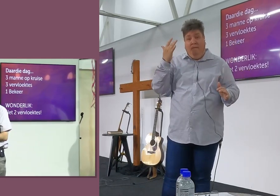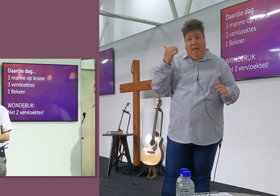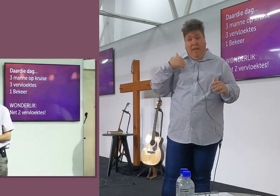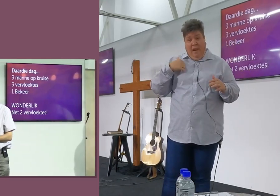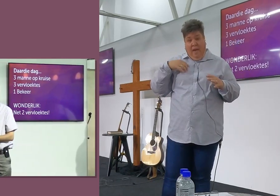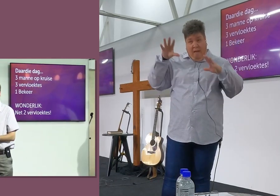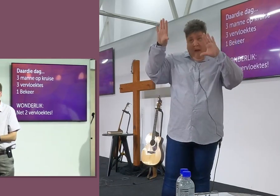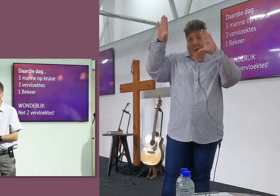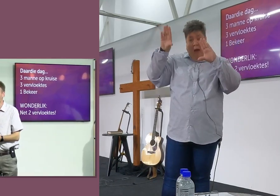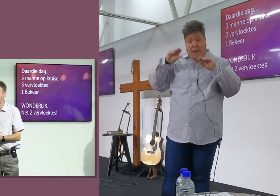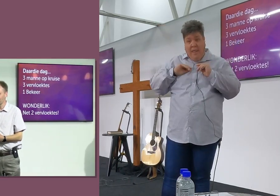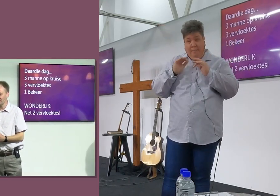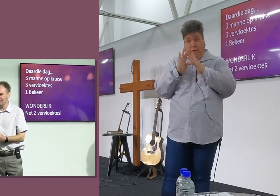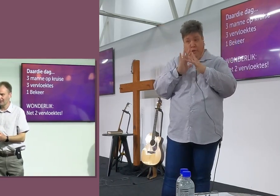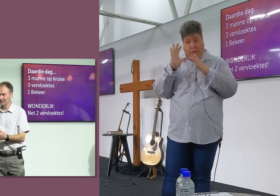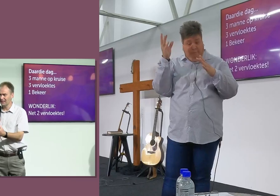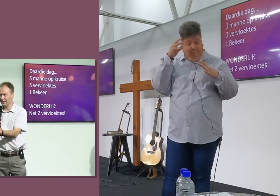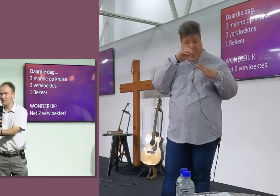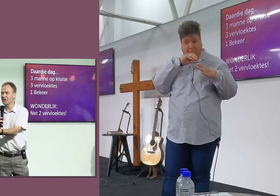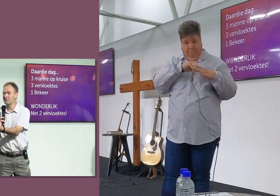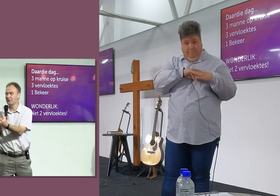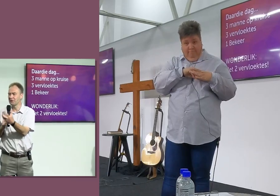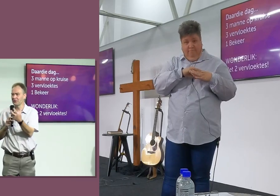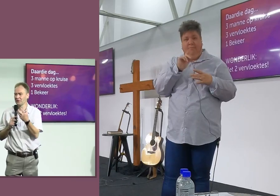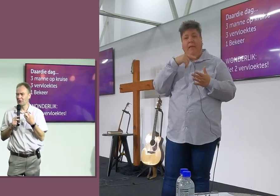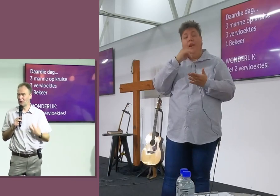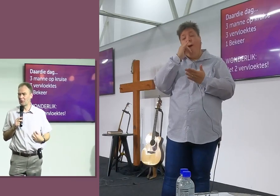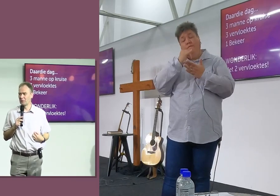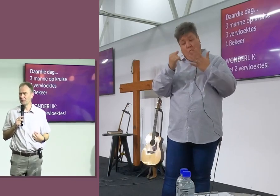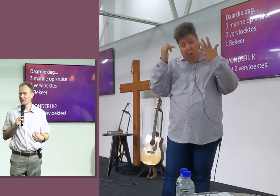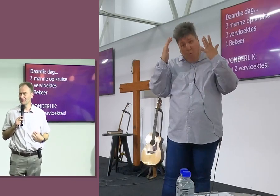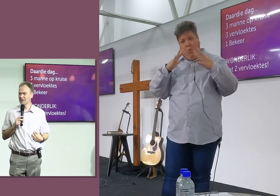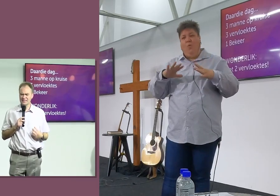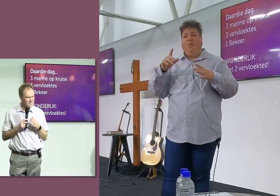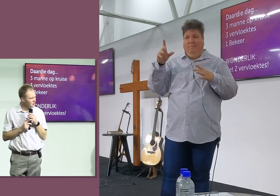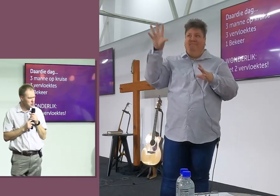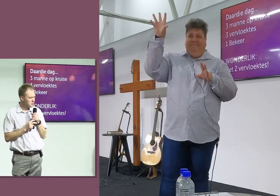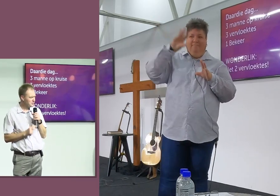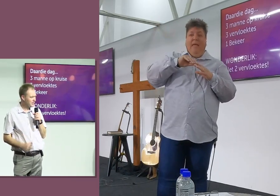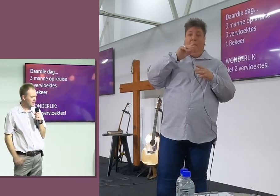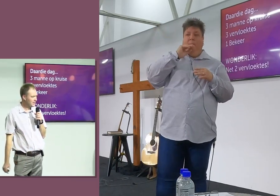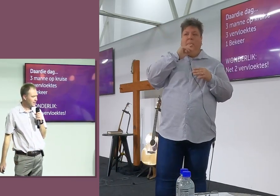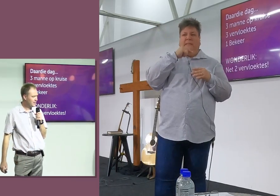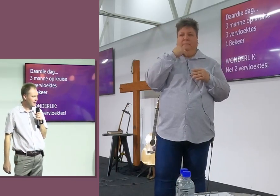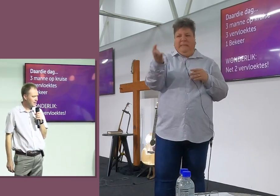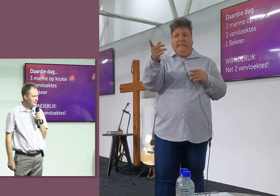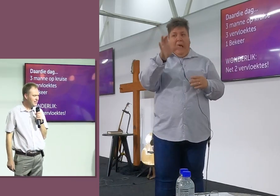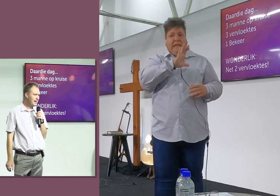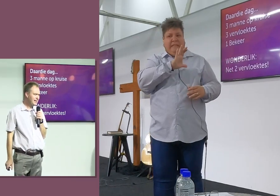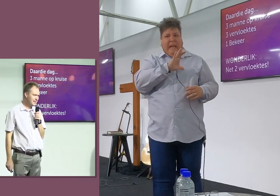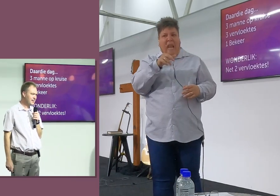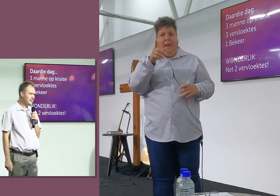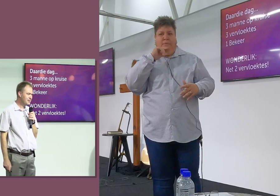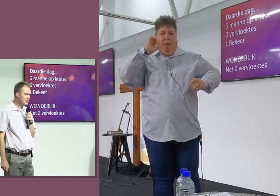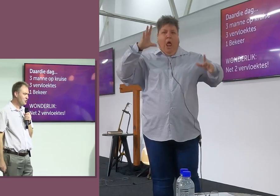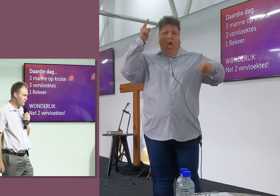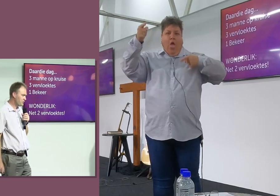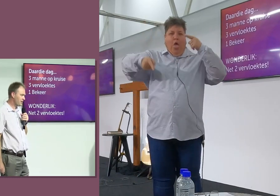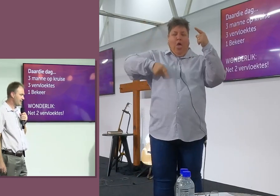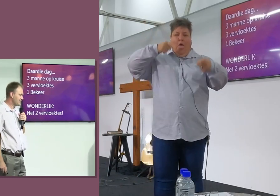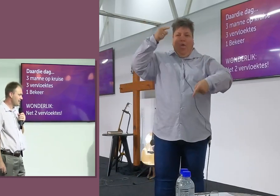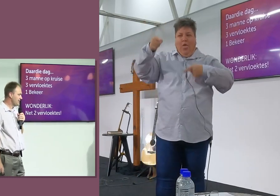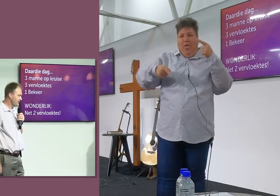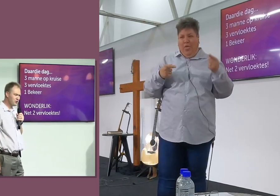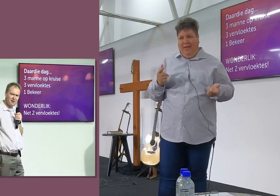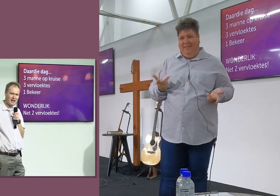aangrijp, dan neem my die vloek op hom. Is dit nie koosbaar vir julle nie? Julle, ek het rarig, toe ek